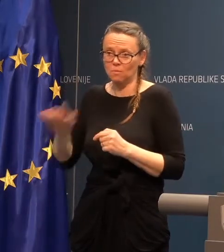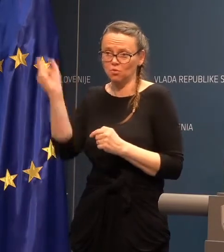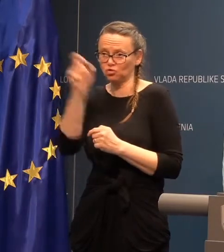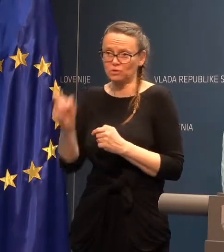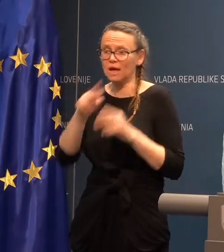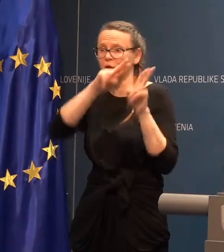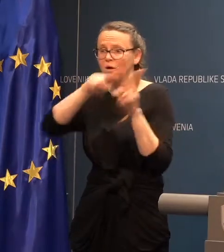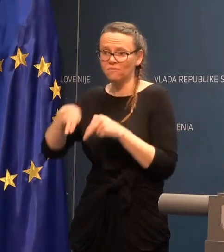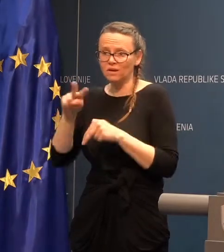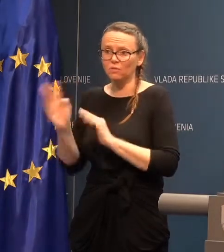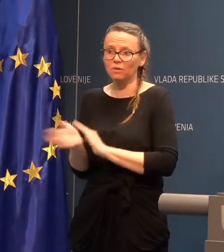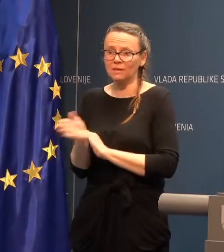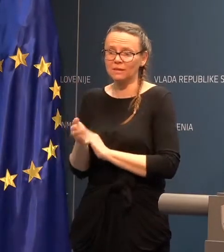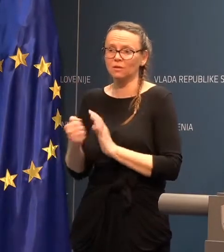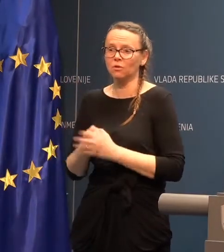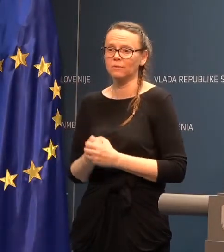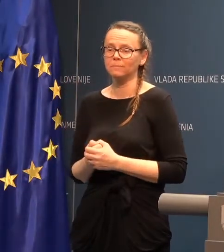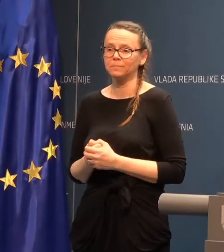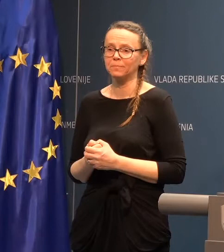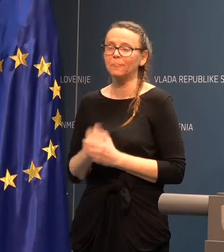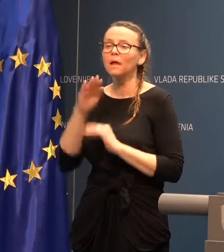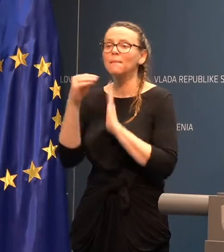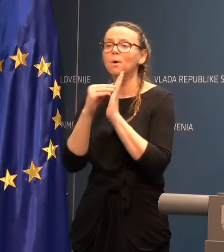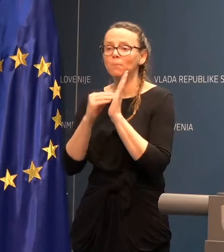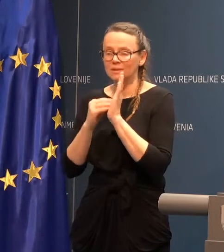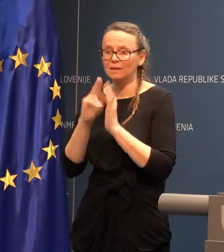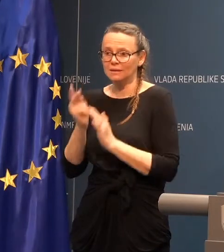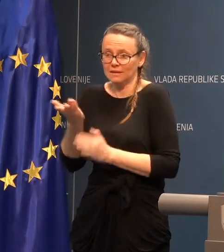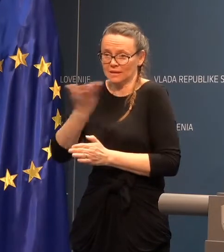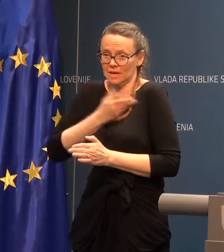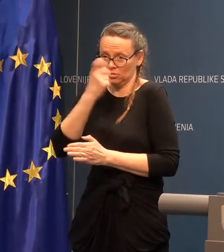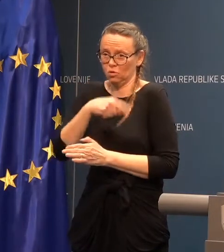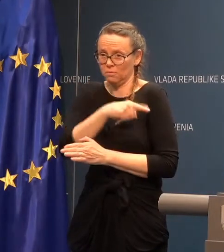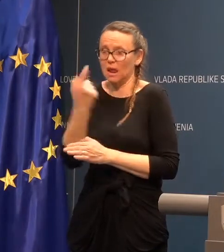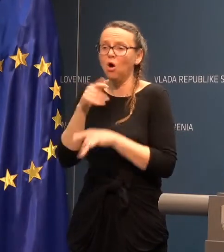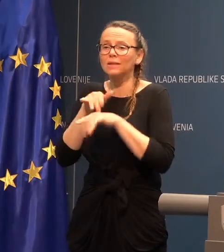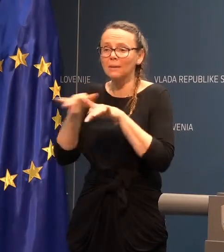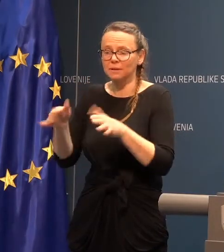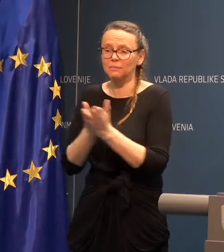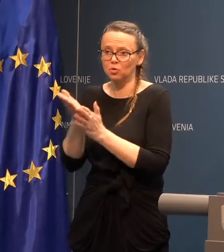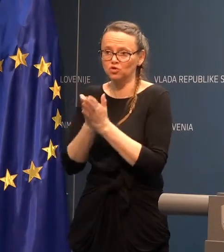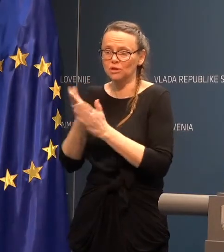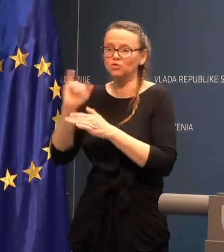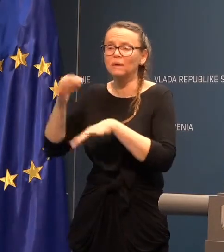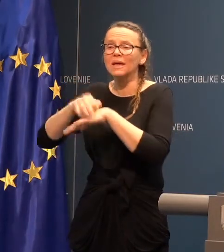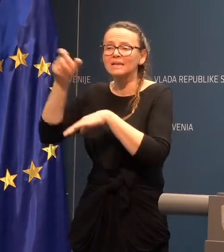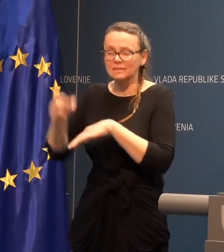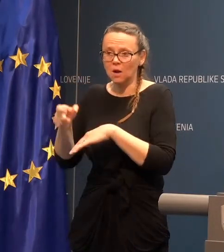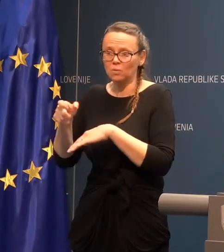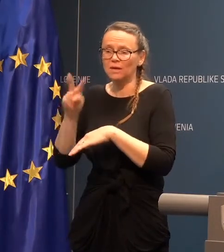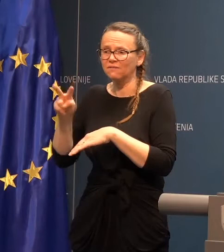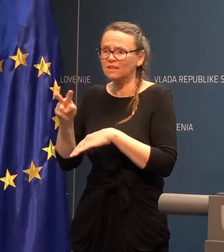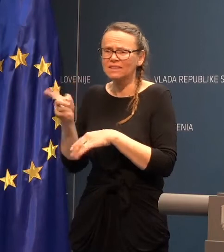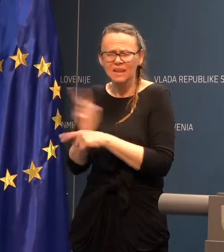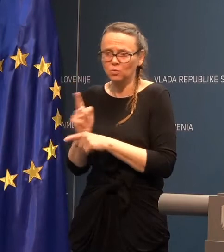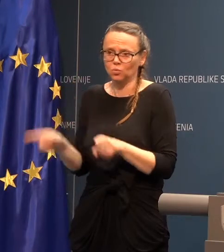vrno se je v Matriko. Po podatkih, ki sem jih jaz dobila od bilenoške službe, je zdravnik v trenutku, ko je